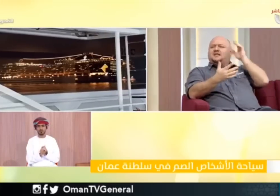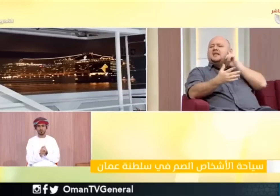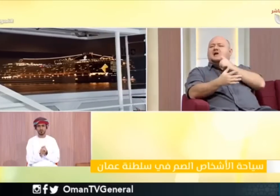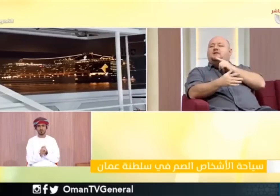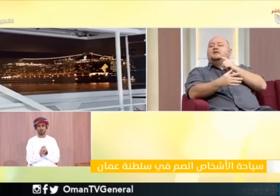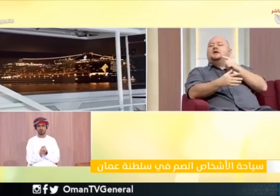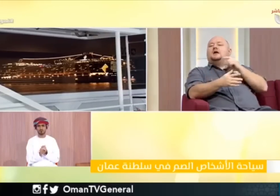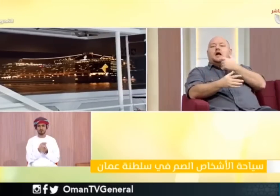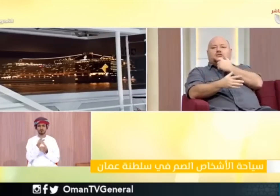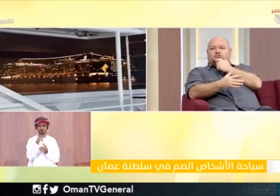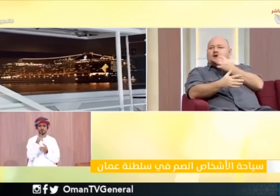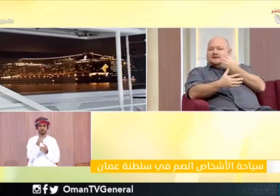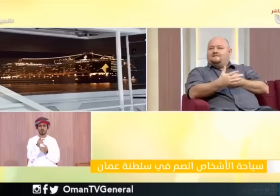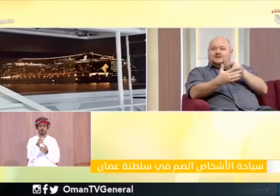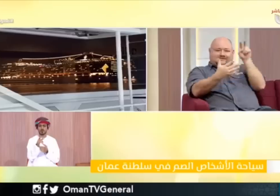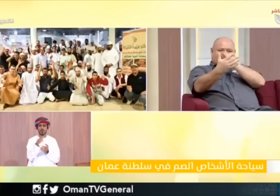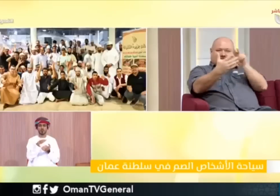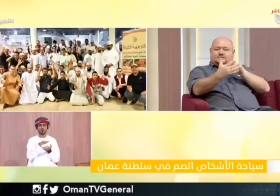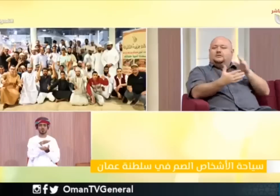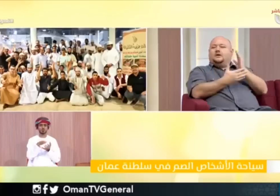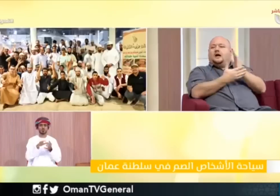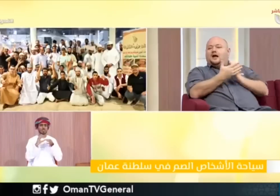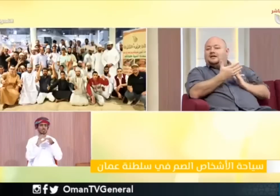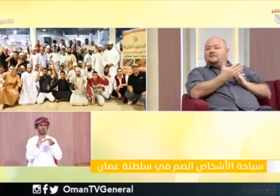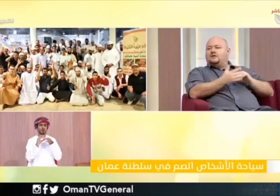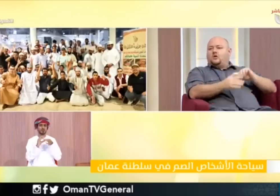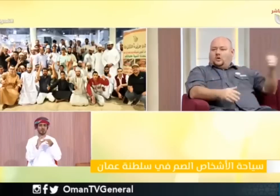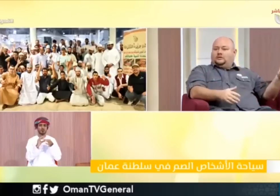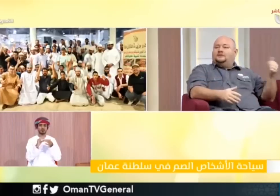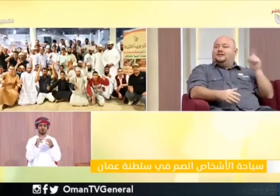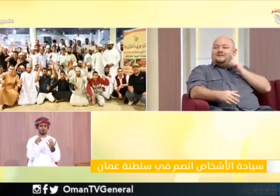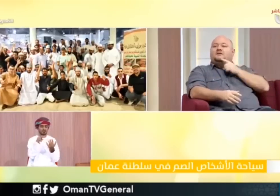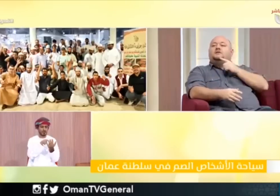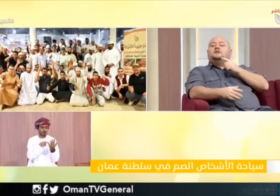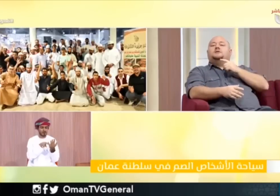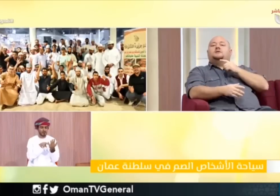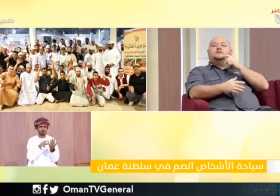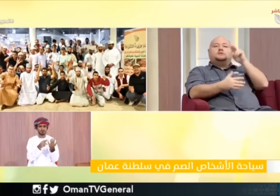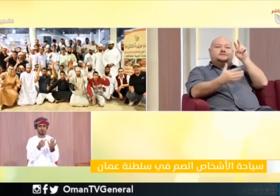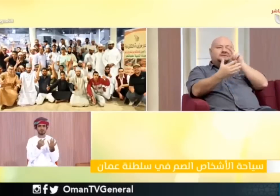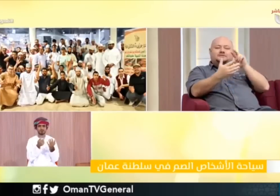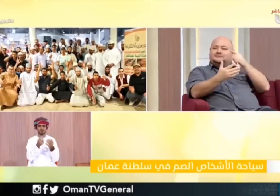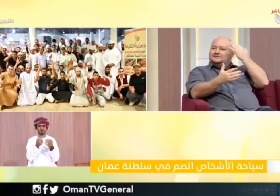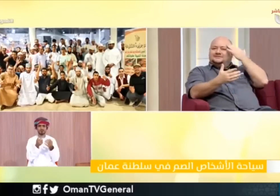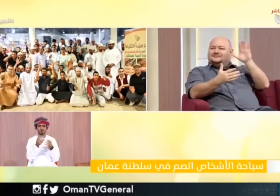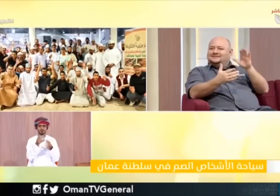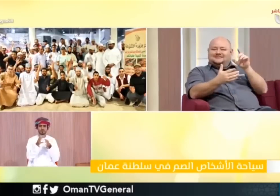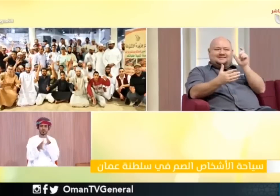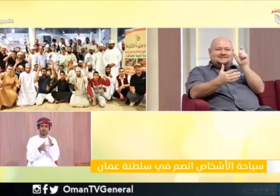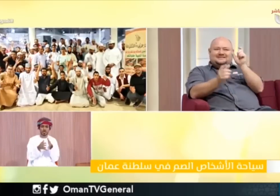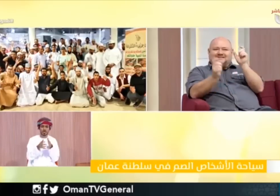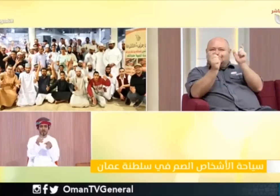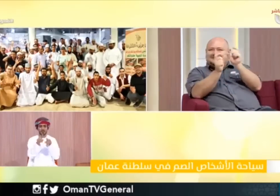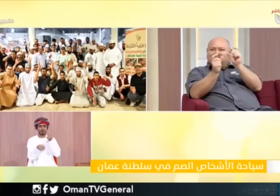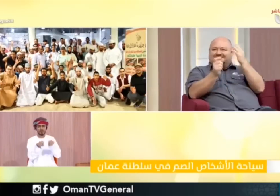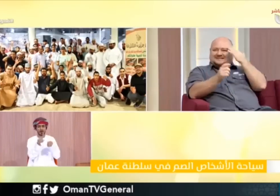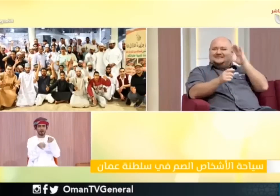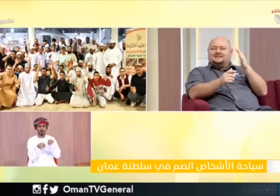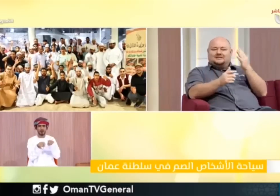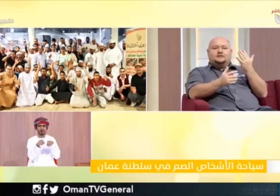بيوجد مشكلة في التواصل ومشكلة في القراءة ومشكلة في معرفة بعض المعلومات السياحية